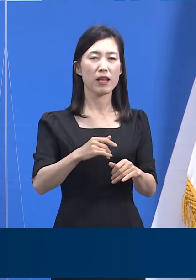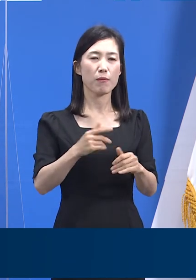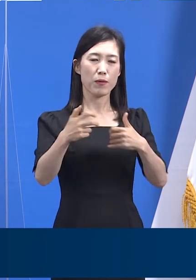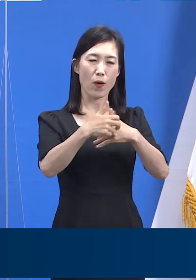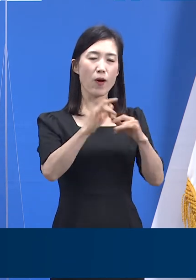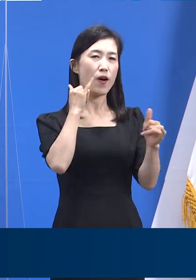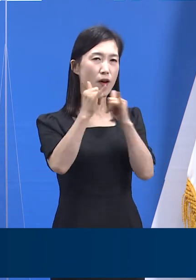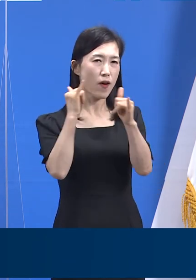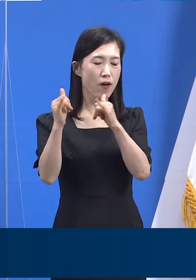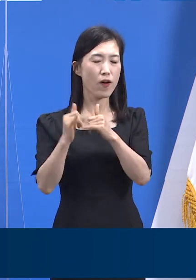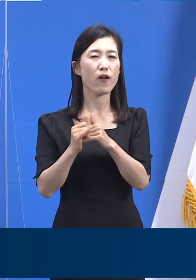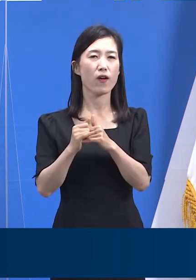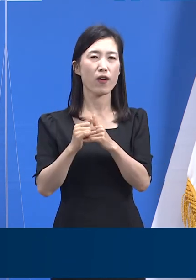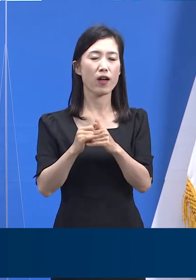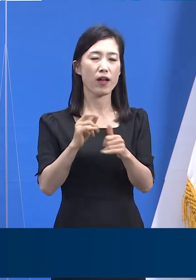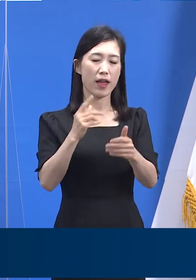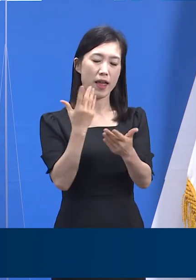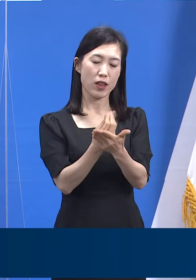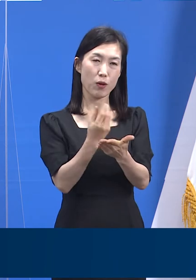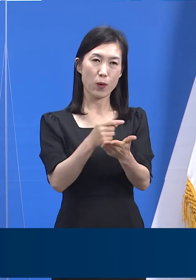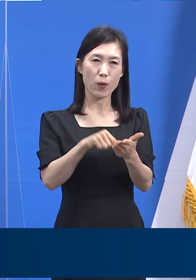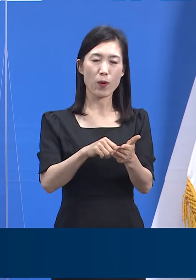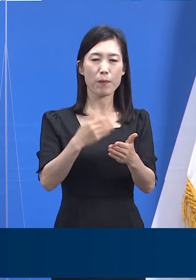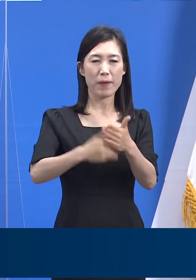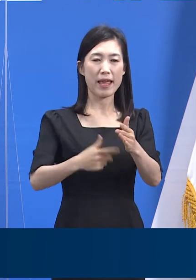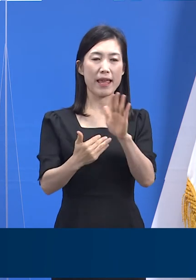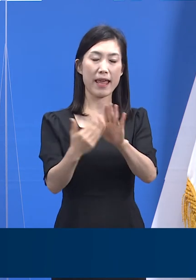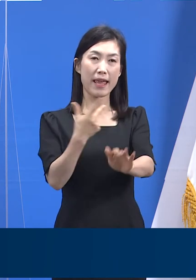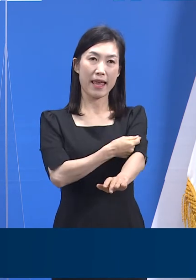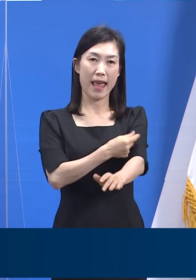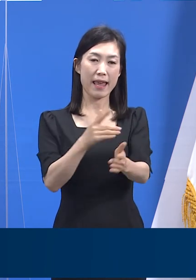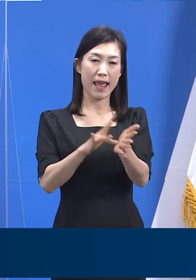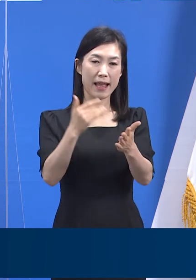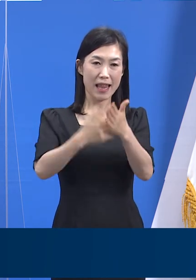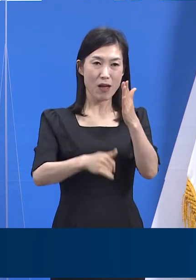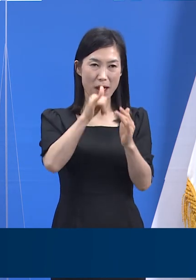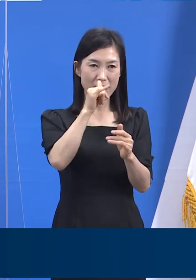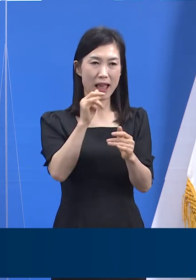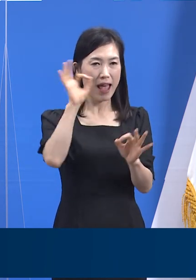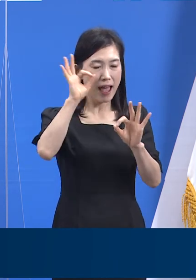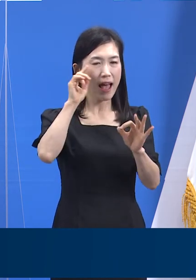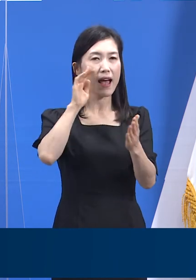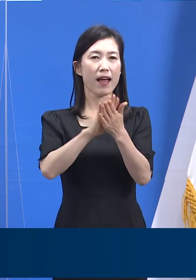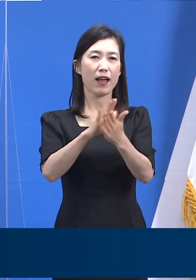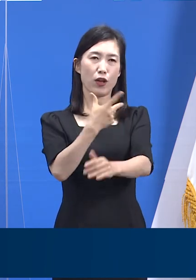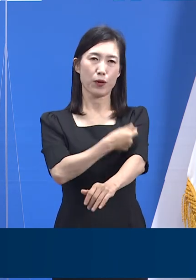등 정부의 보완적인 대책에도 많은 관심을 가져주시기를 당부드립니다.